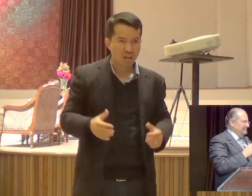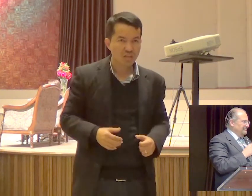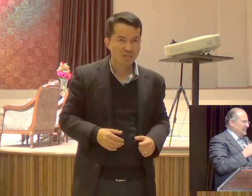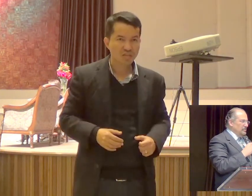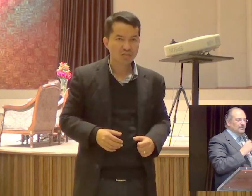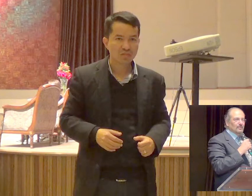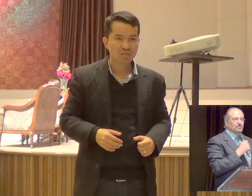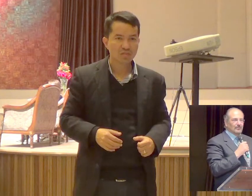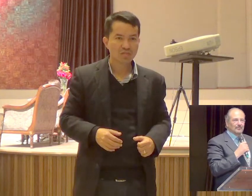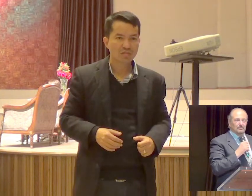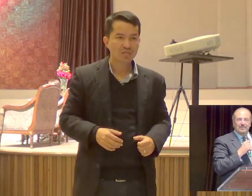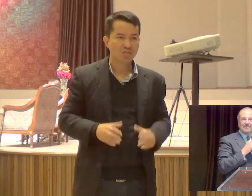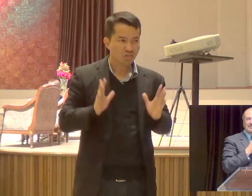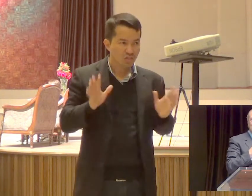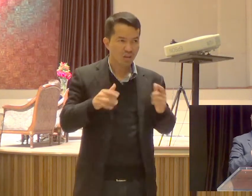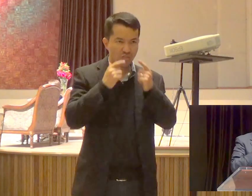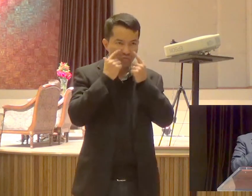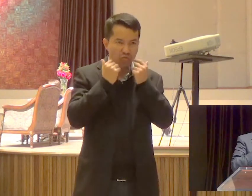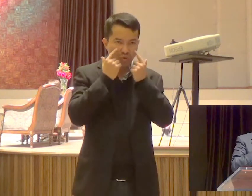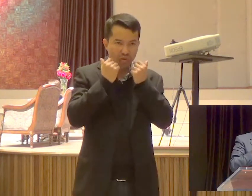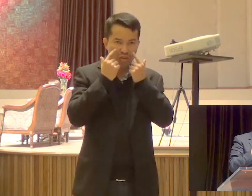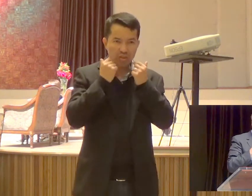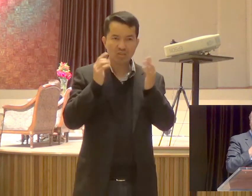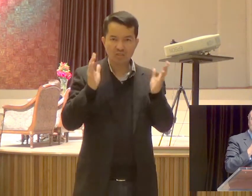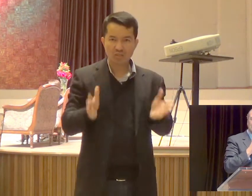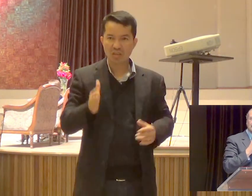E muitas vezes Chorando na presença De Deus Tentando entender Uma situação